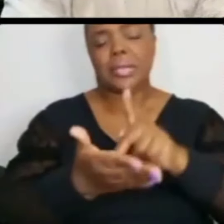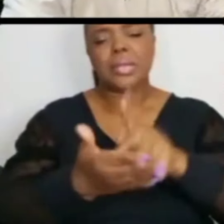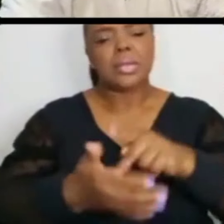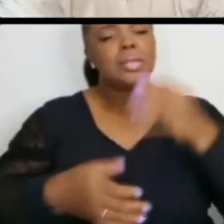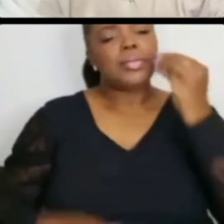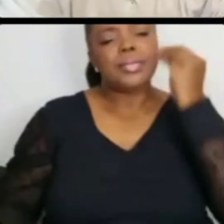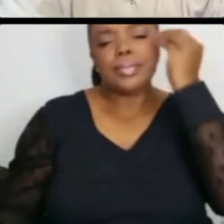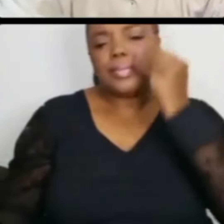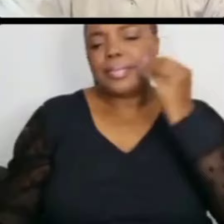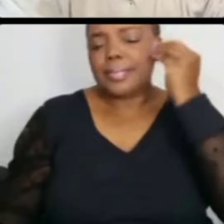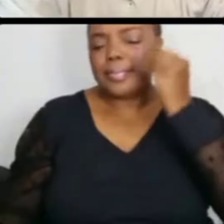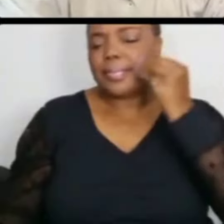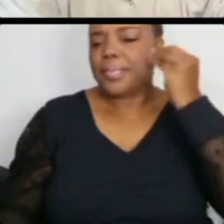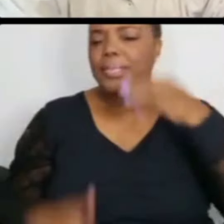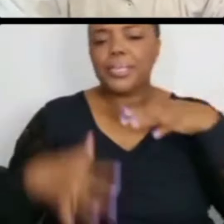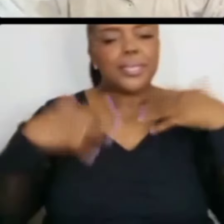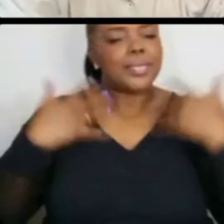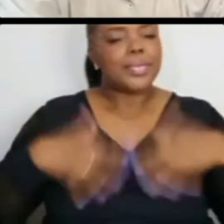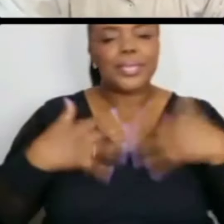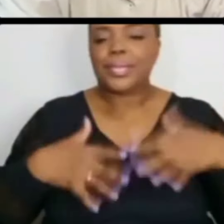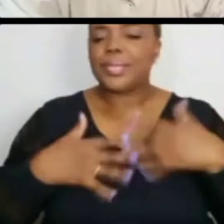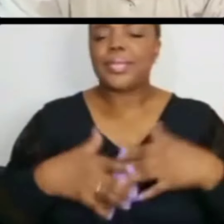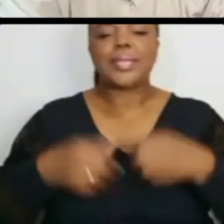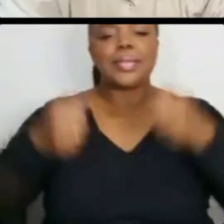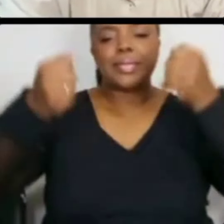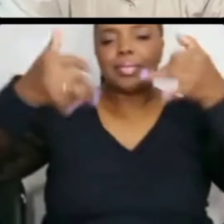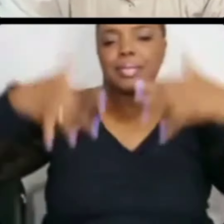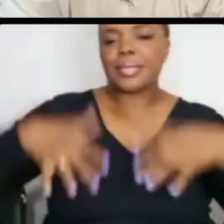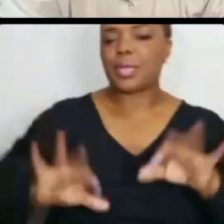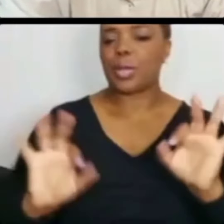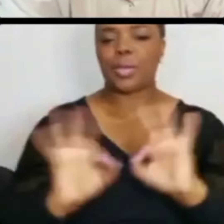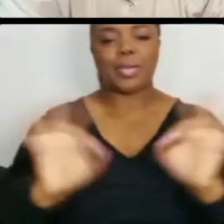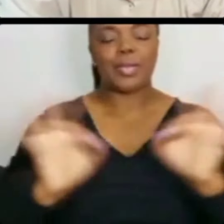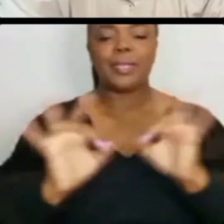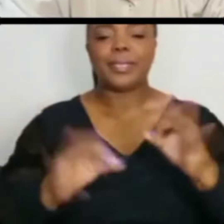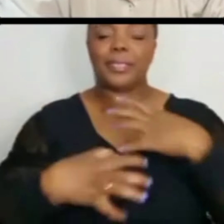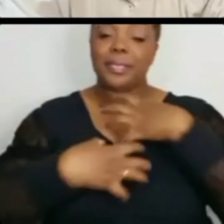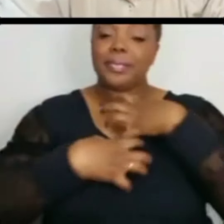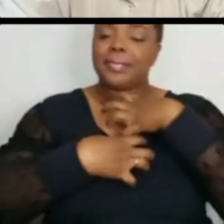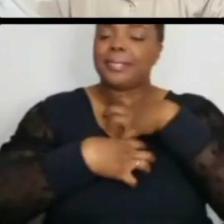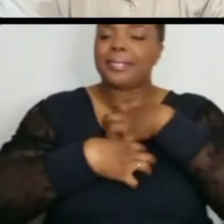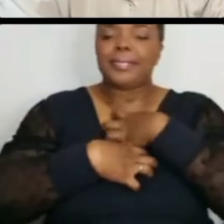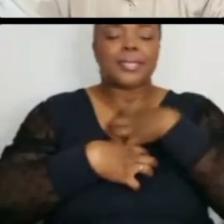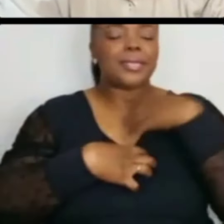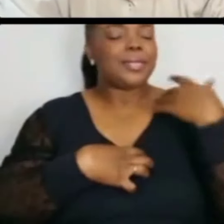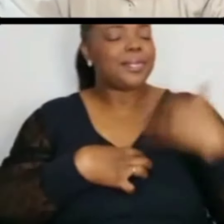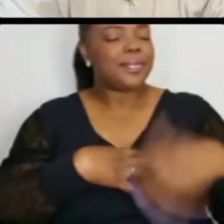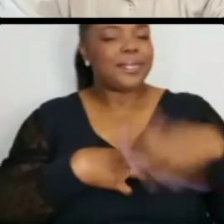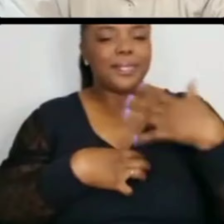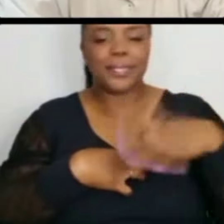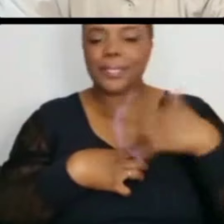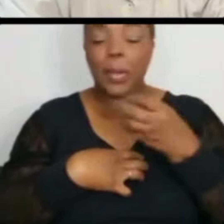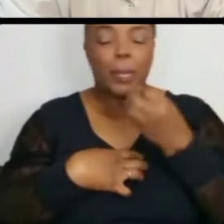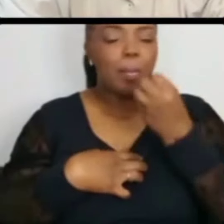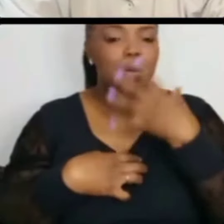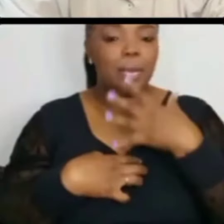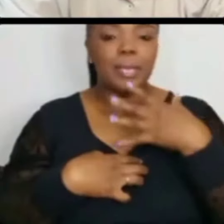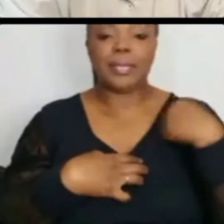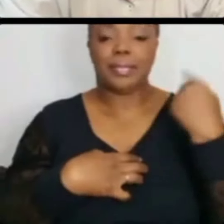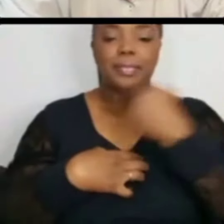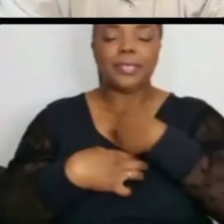inexplicável. É um sentimento muito bom. A gente volta